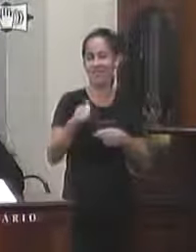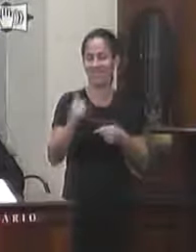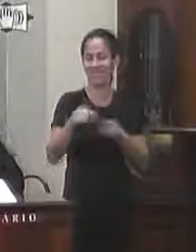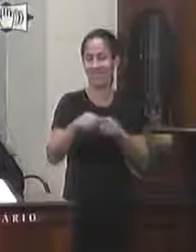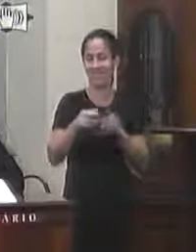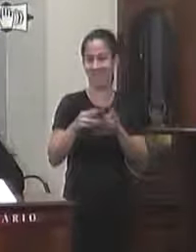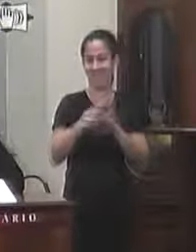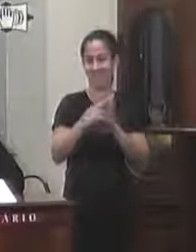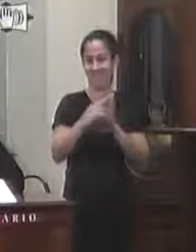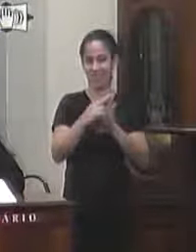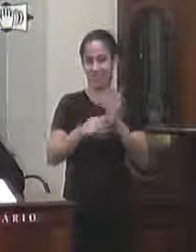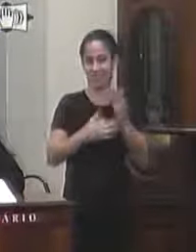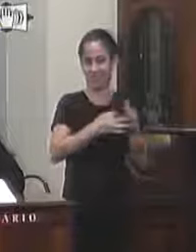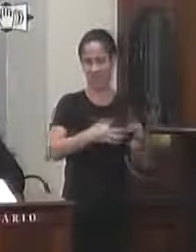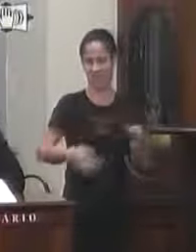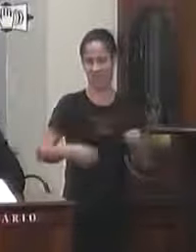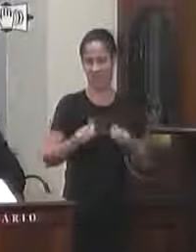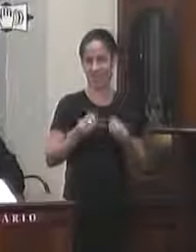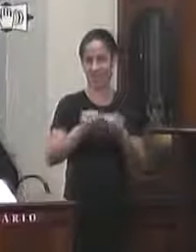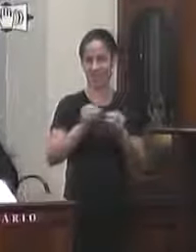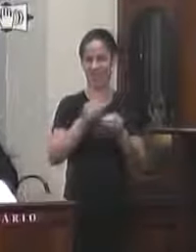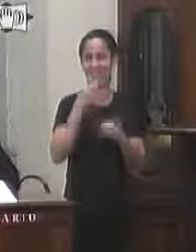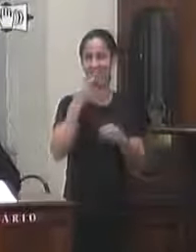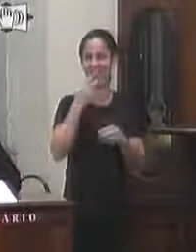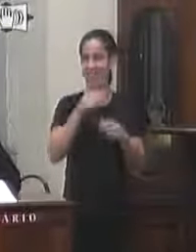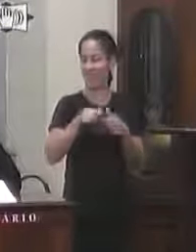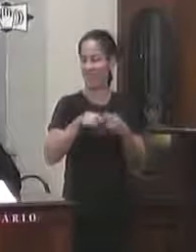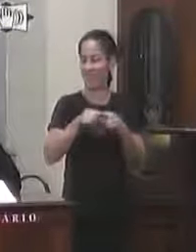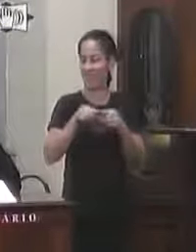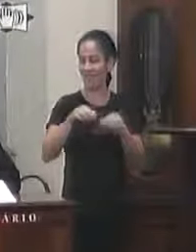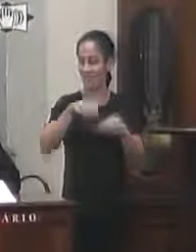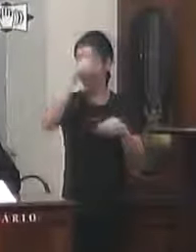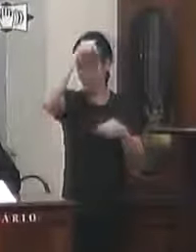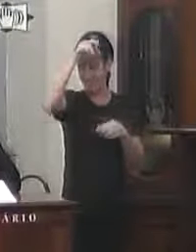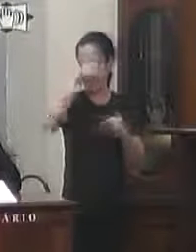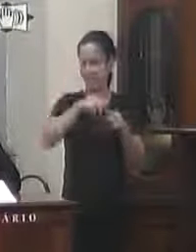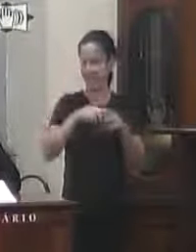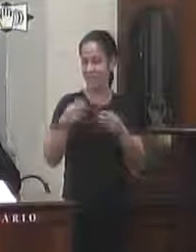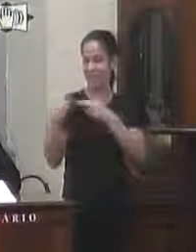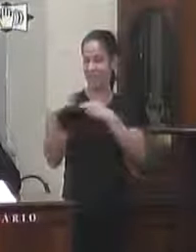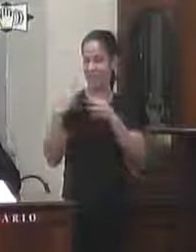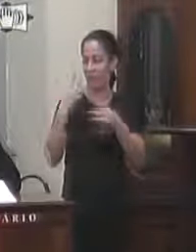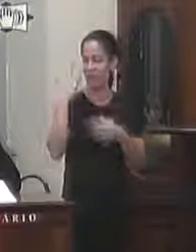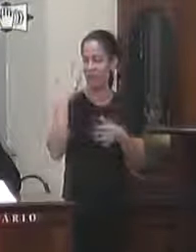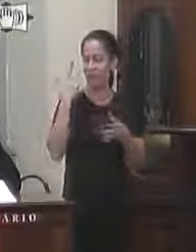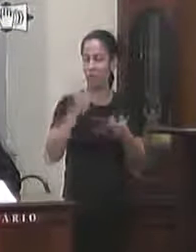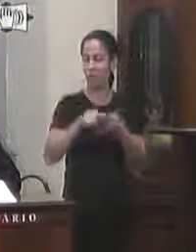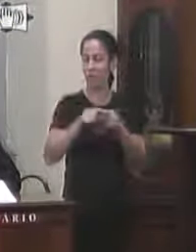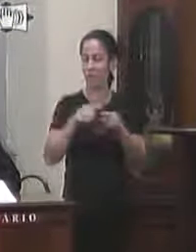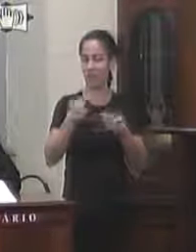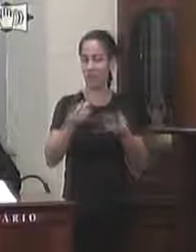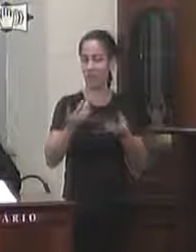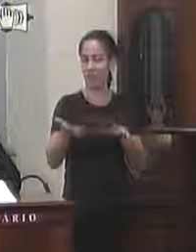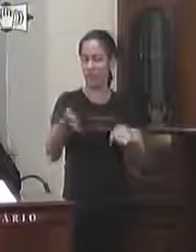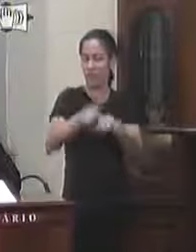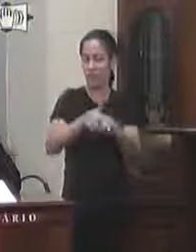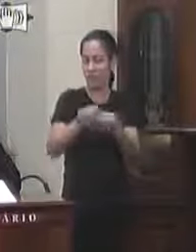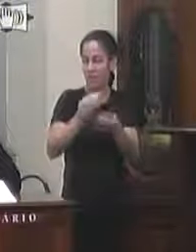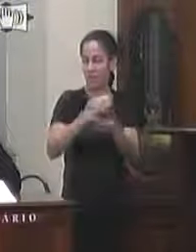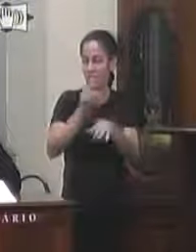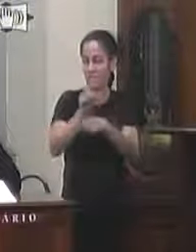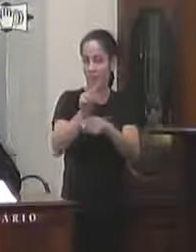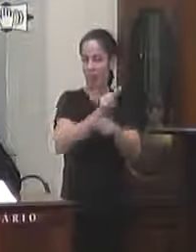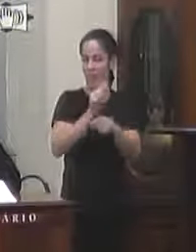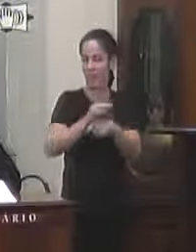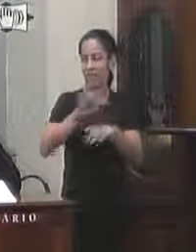Federal de caráter material atribui aos entes federados União, Estado, Federal e Municípios a competência comum competência de implementação para proteger